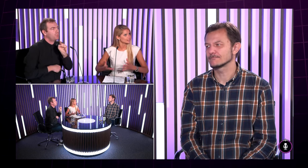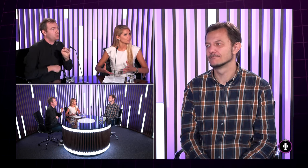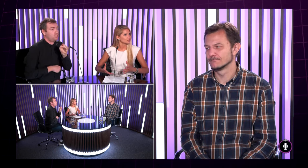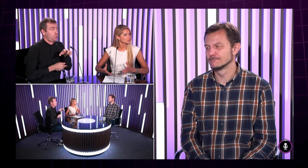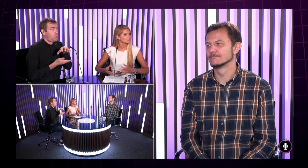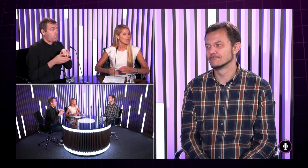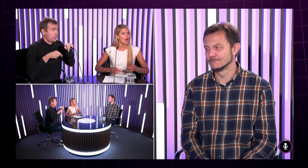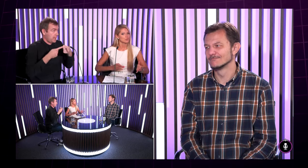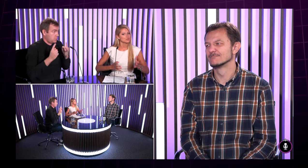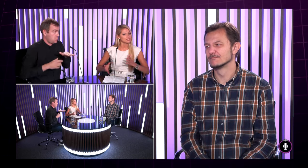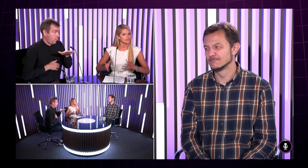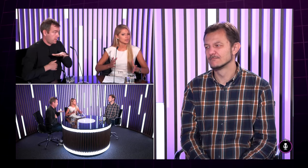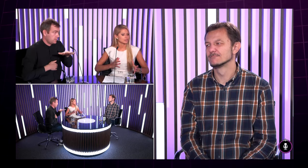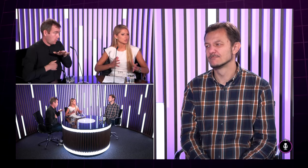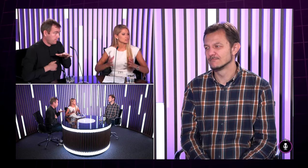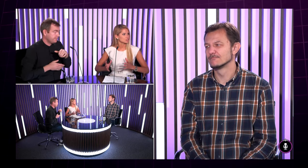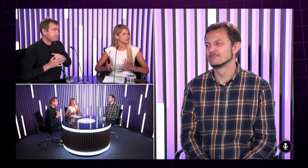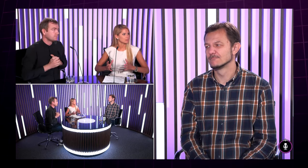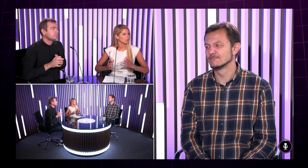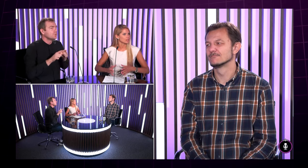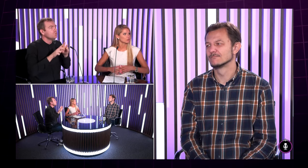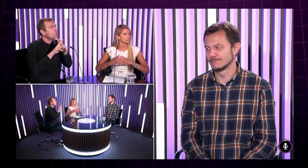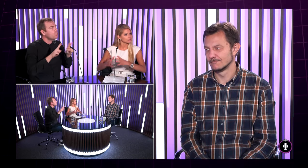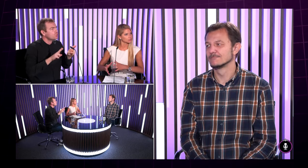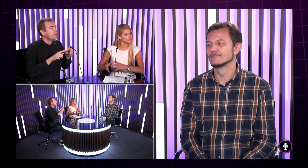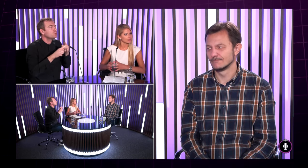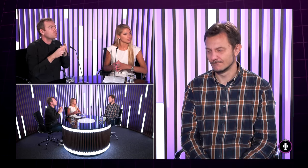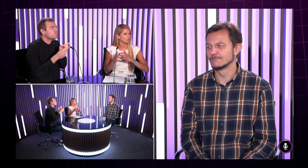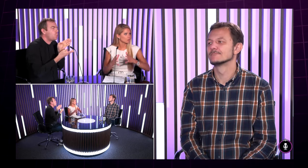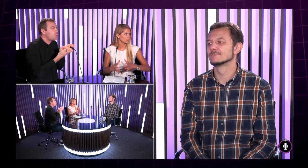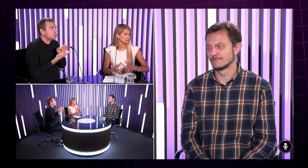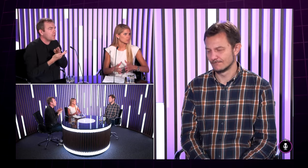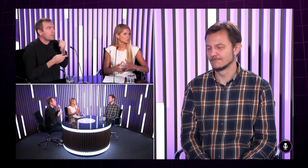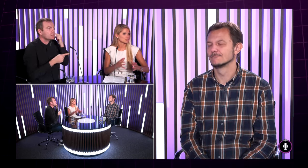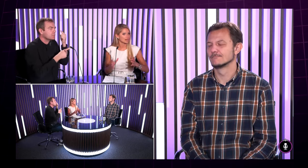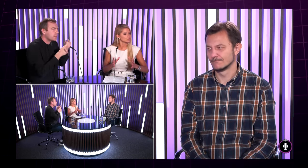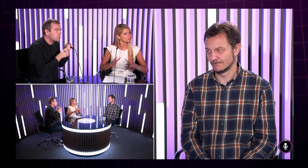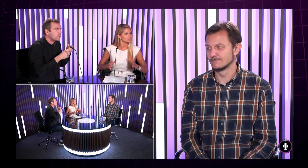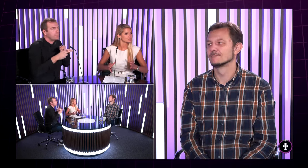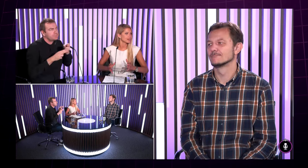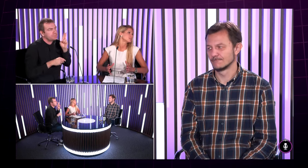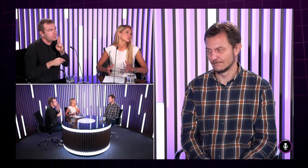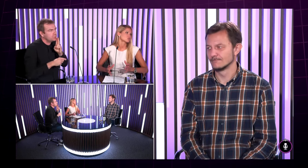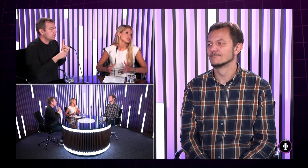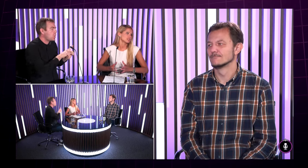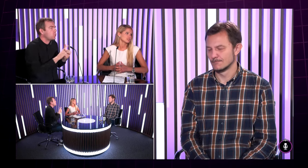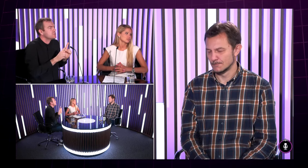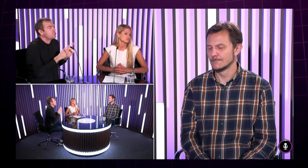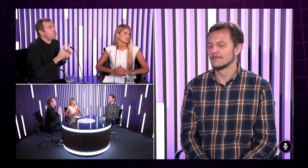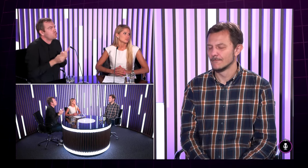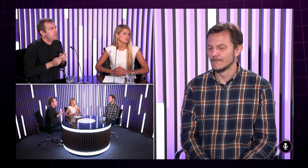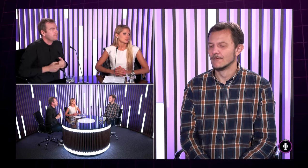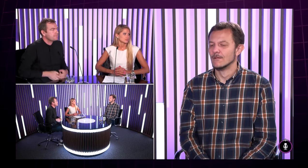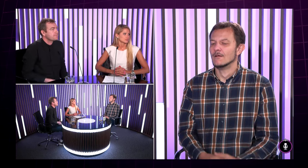komunita na Slovensku. A môžeme si aj rozlišiť tie pojmy, kto je nedoslýchavý, kto je úplne nepočujúci, aké sú medzi nimi nejaké tie rozdiely.